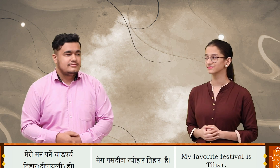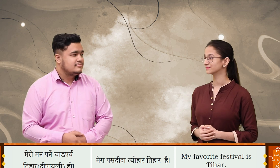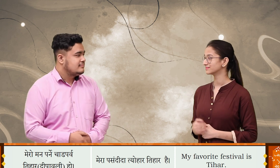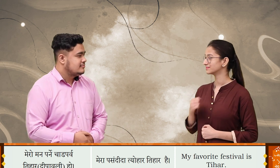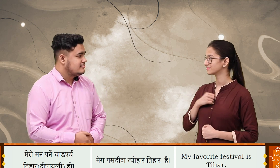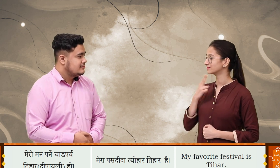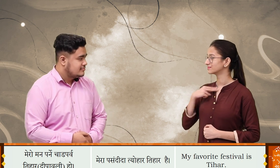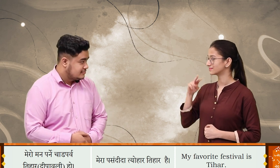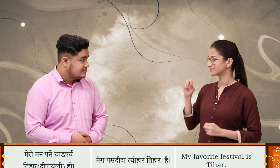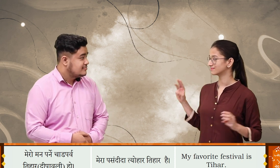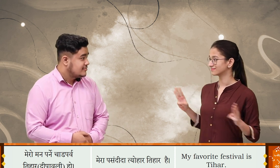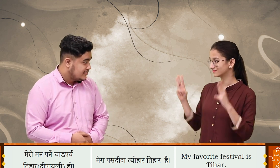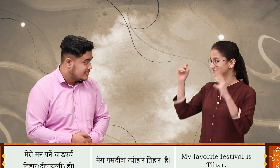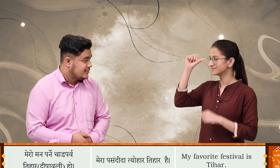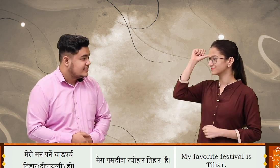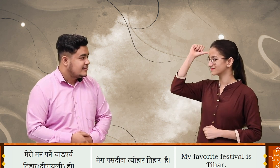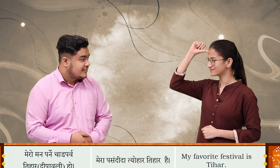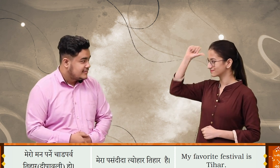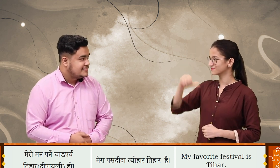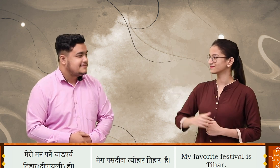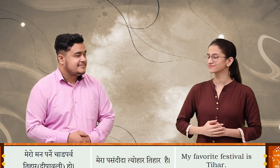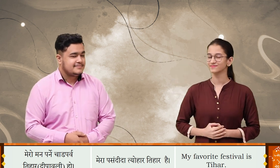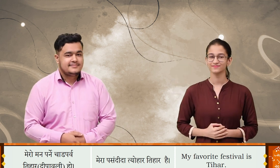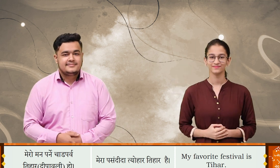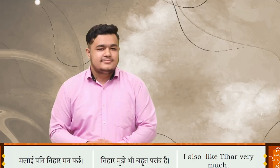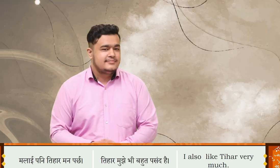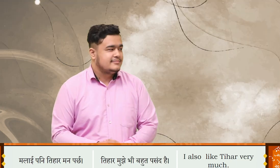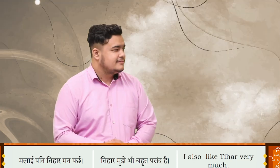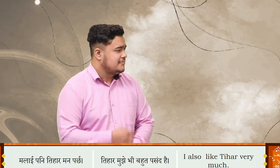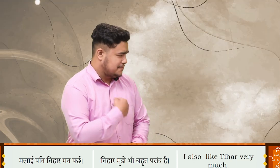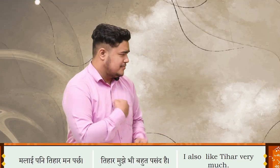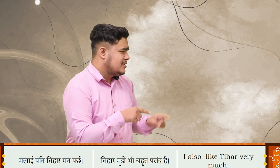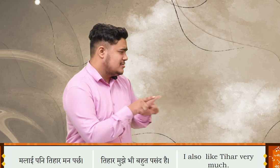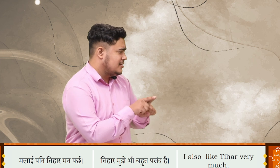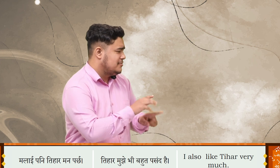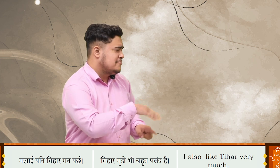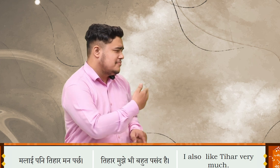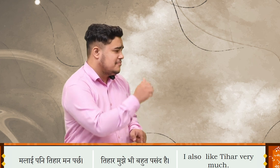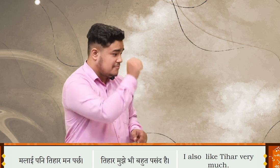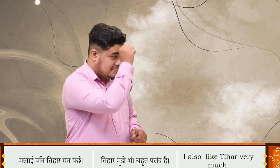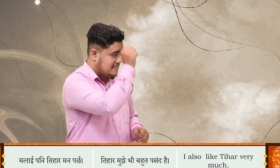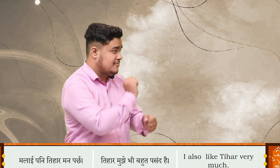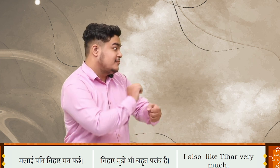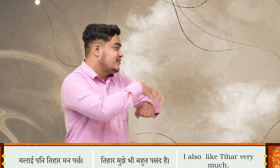मेरो मन पर्ने चाड पर्व तिहार हो मलाई पनी तिहार मन पर्चा